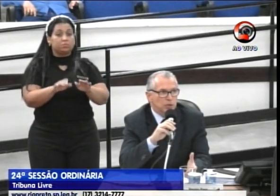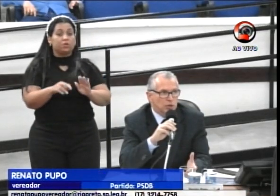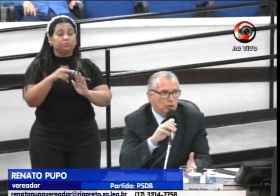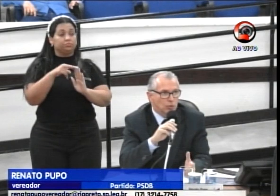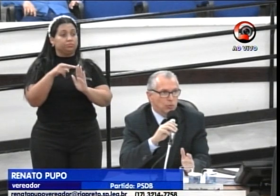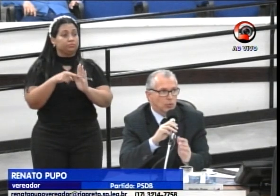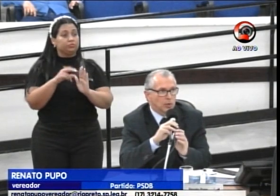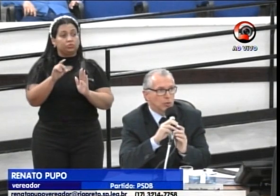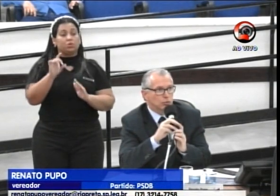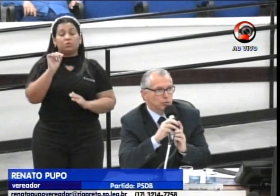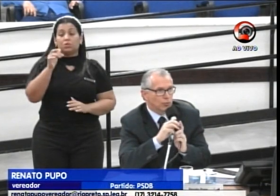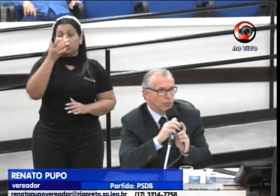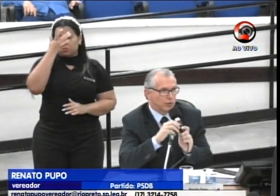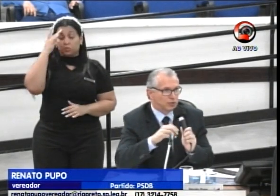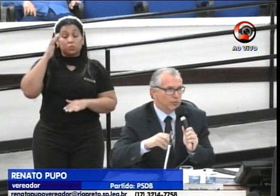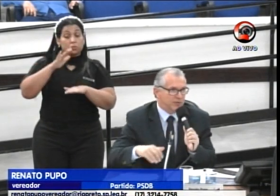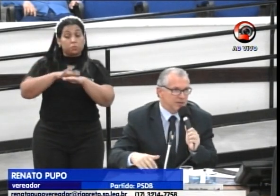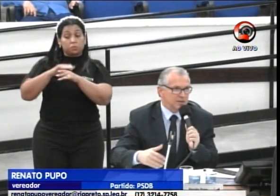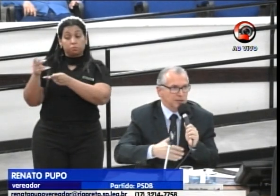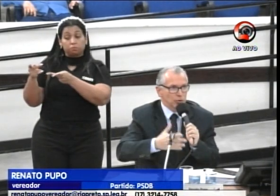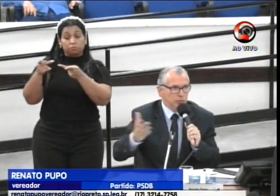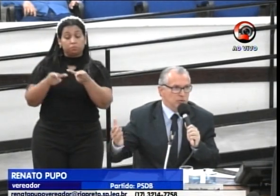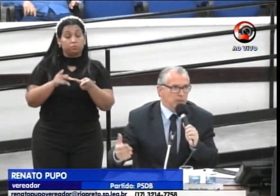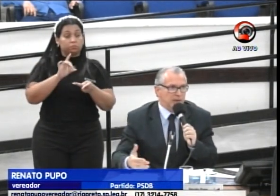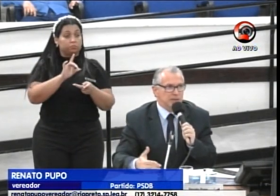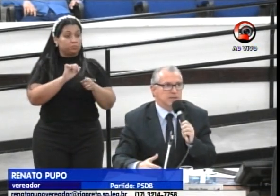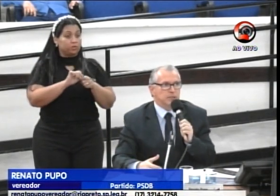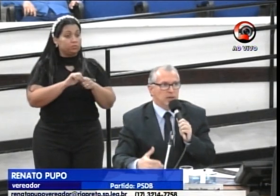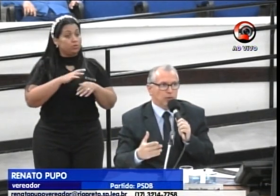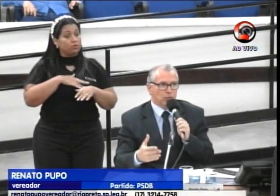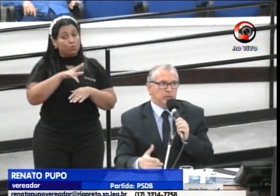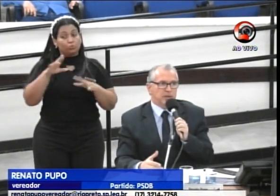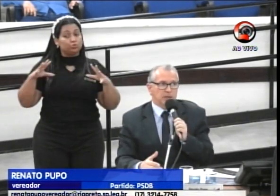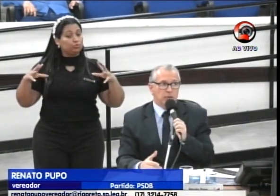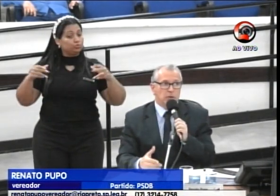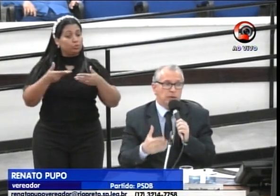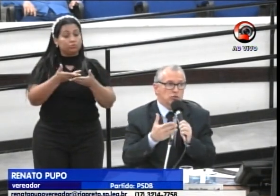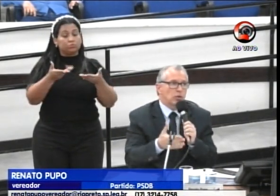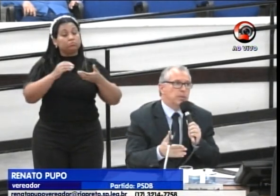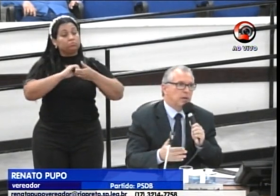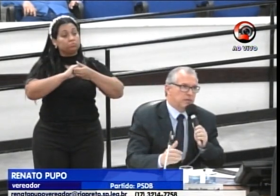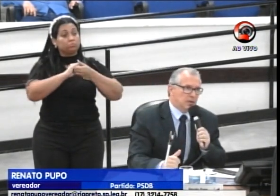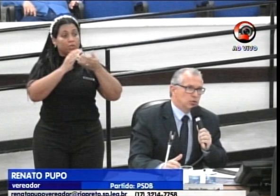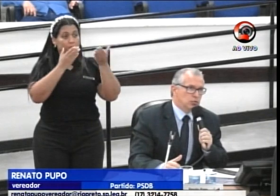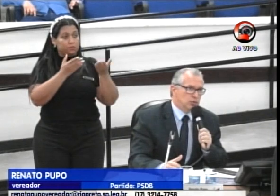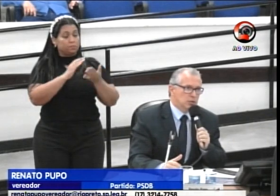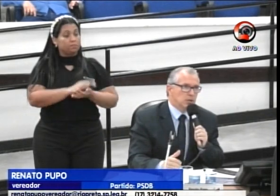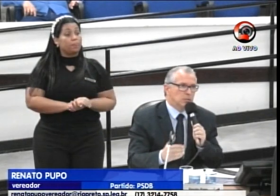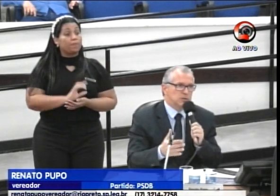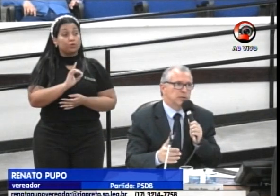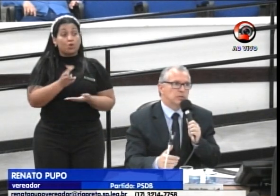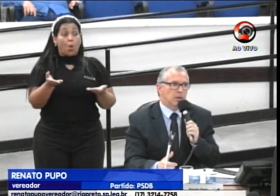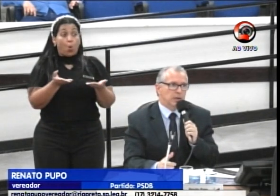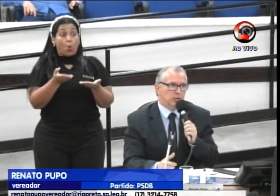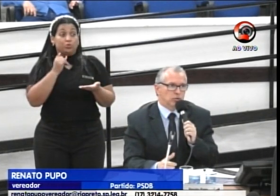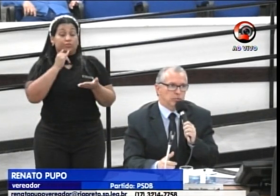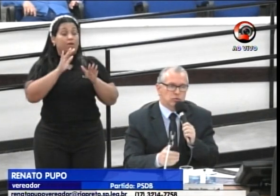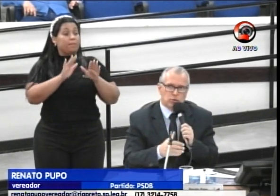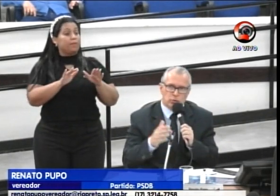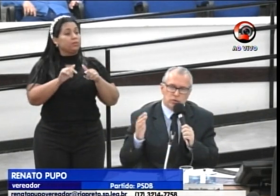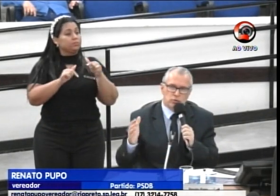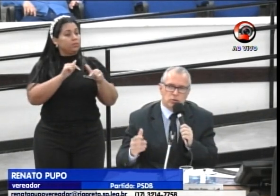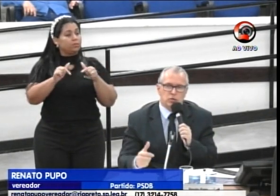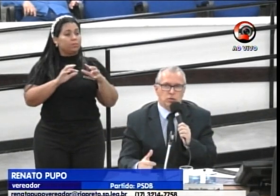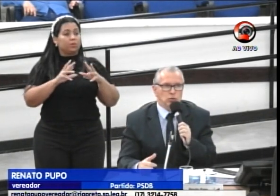só permite que o autor do convite o faça. Então, em nome dos demais, quero cumprimentá-lo, não só pela fala de hoje, mas pelo trabalho do